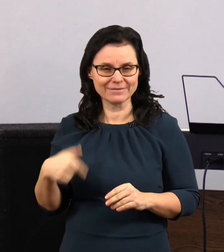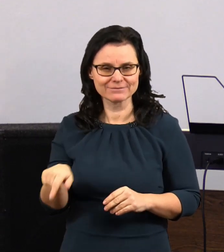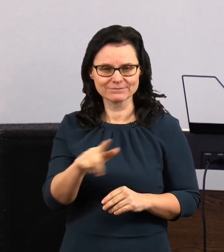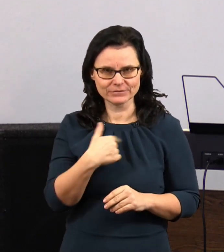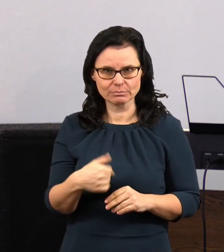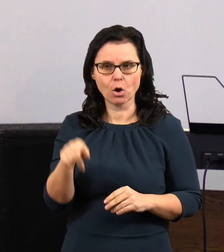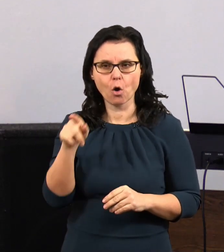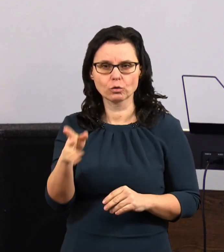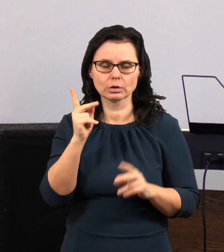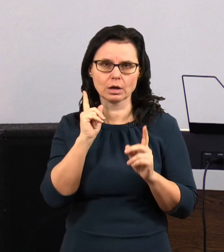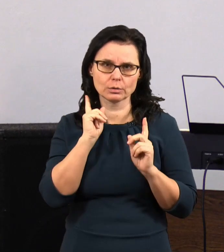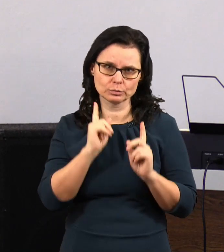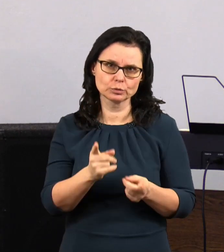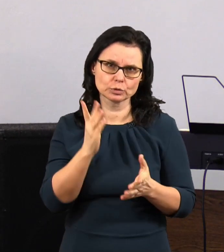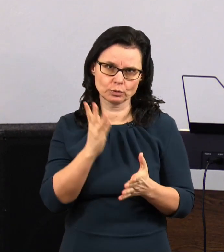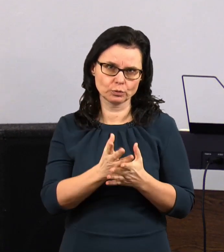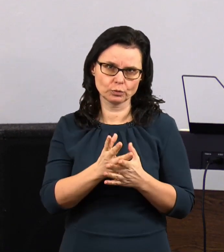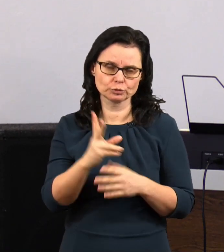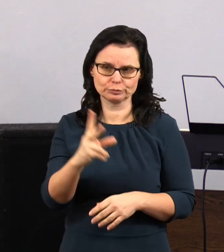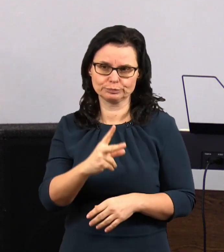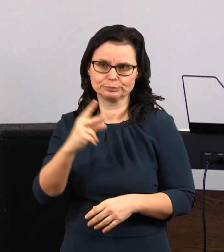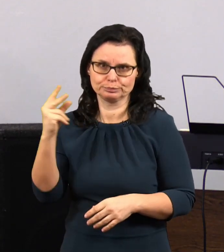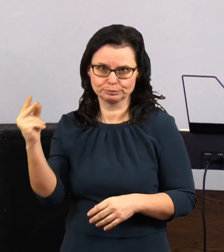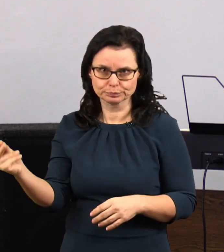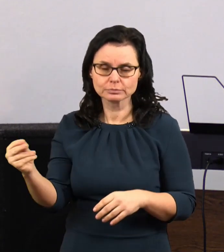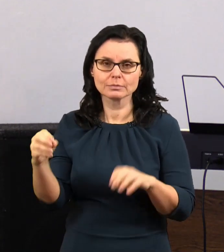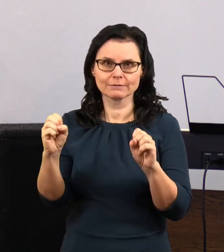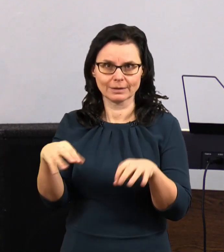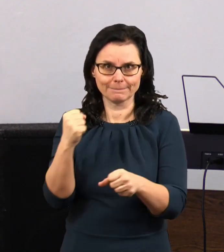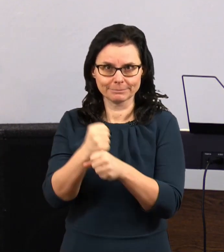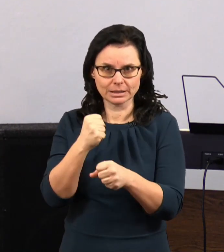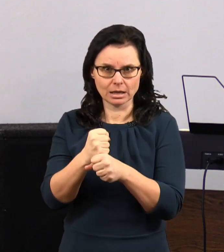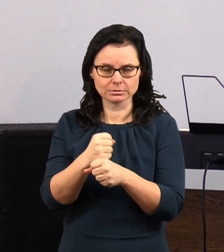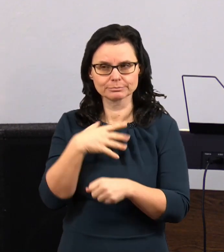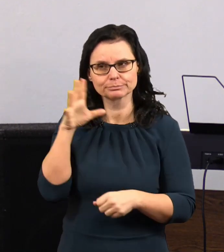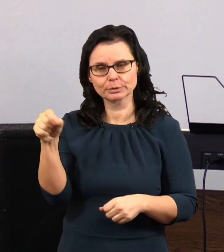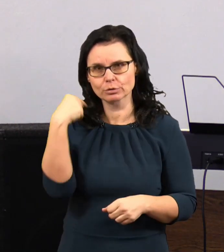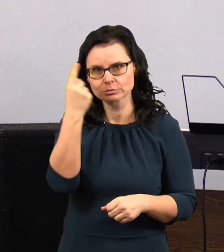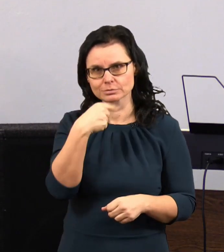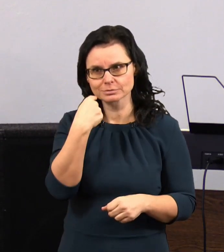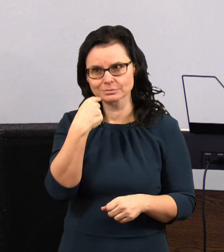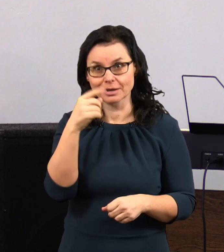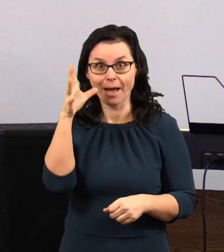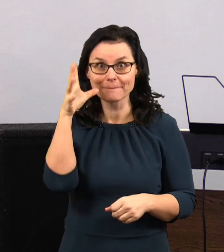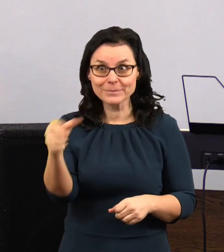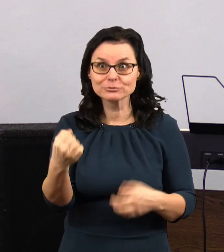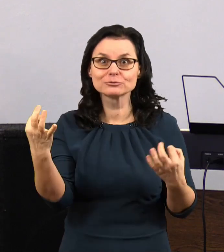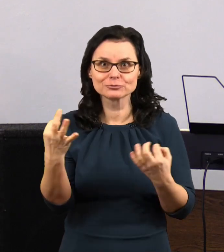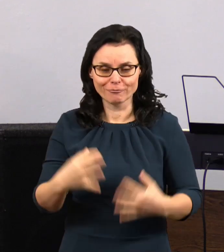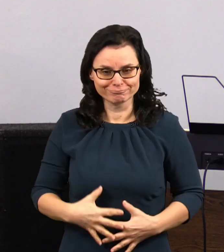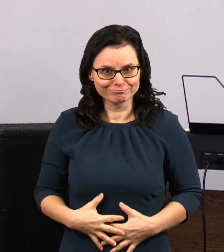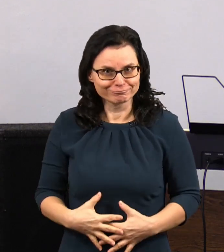bude muset odejít. A víte proč? Protože to bylo na ní poznat. Ona čekala mimínko a my jsme